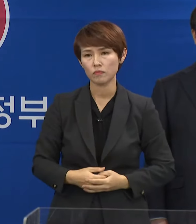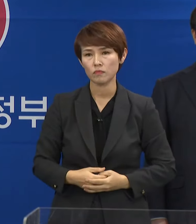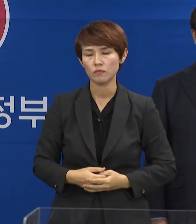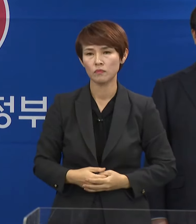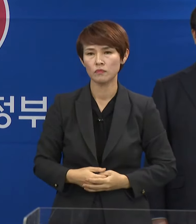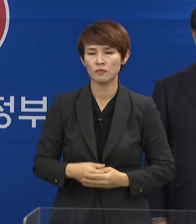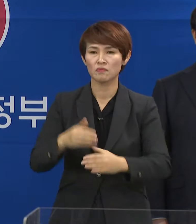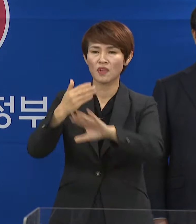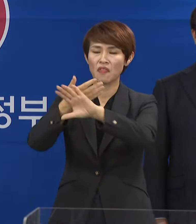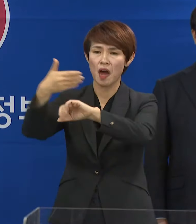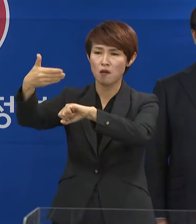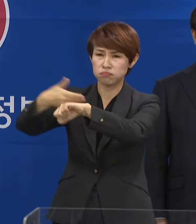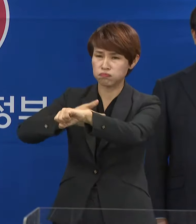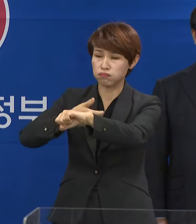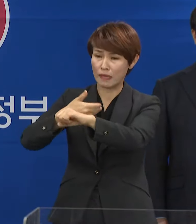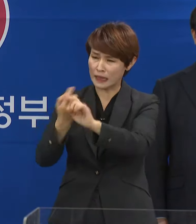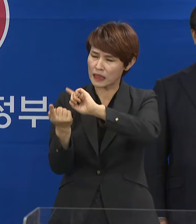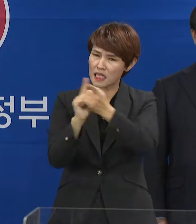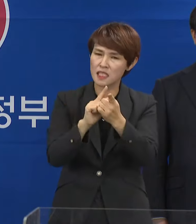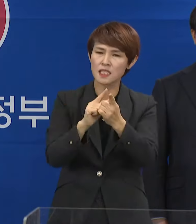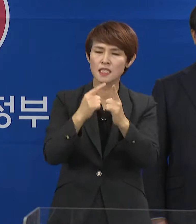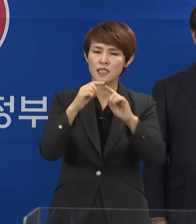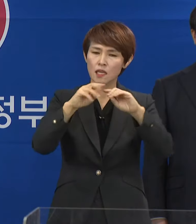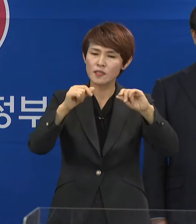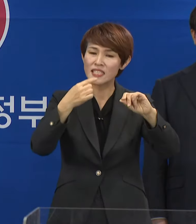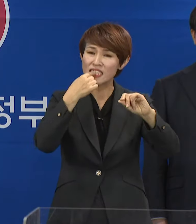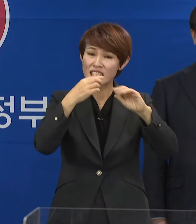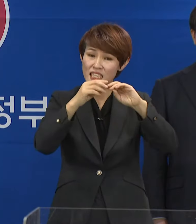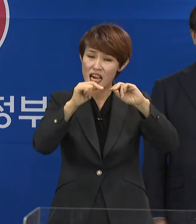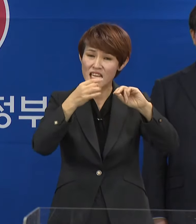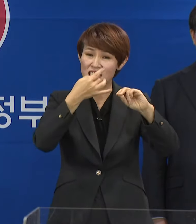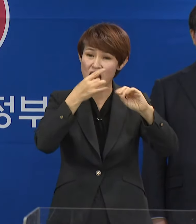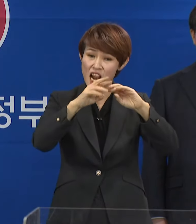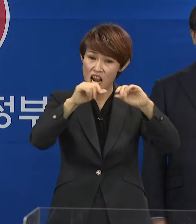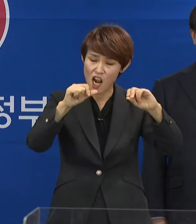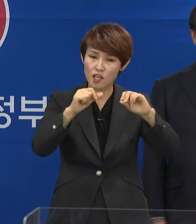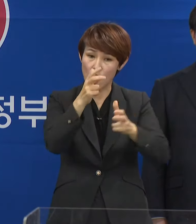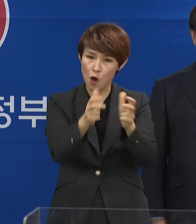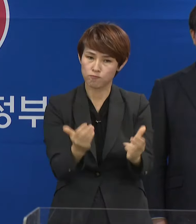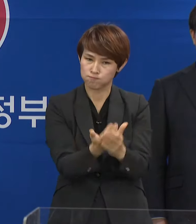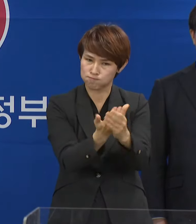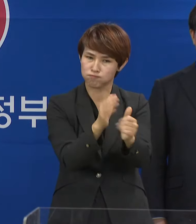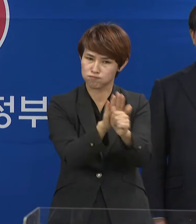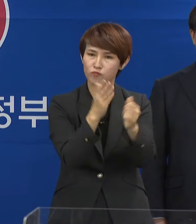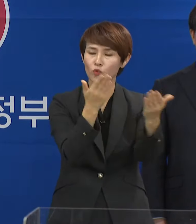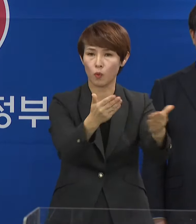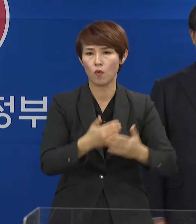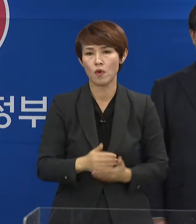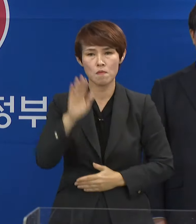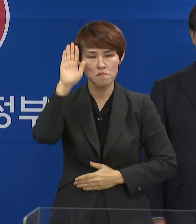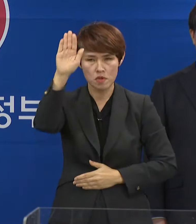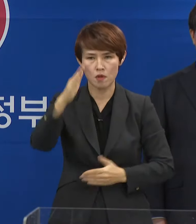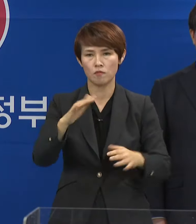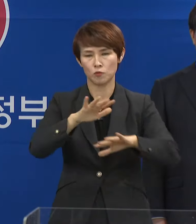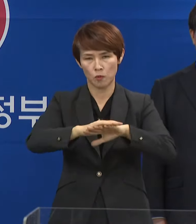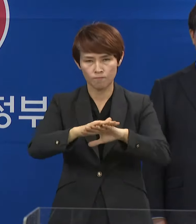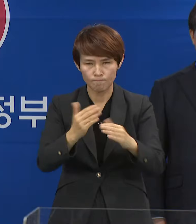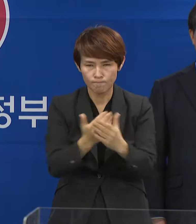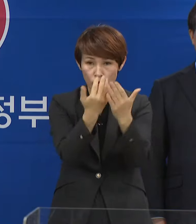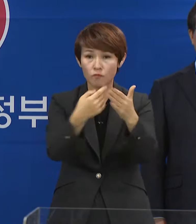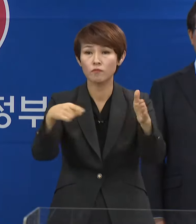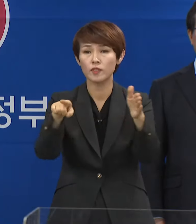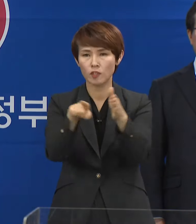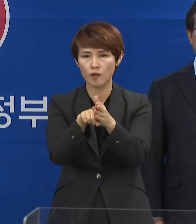수입미를 대체할 수 있는 가루쌀 산업도 활성화 시키겠습니다. 미래 농업, 농촌의